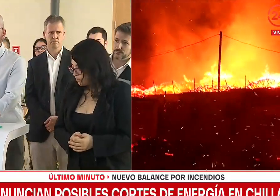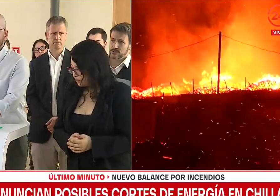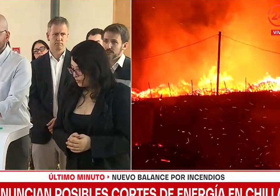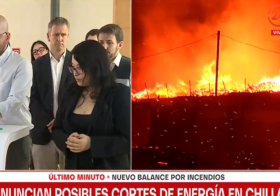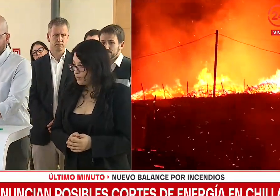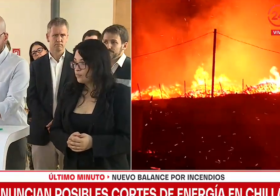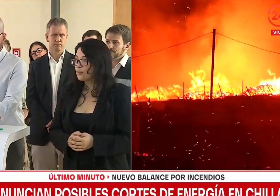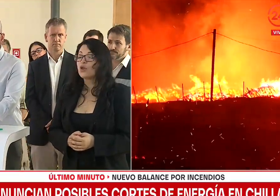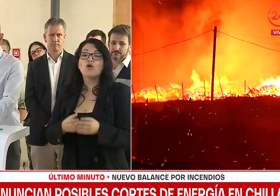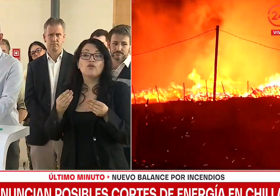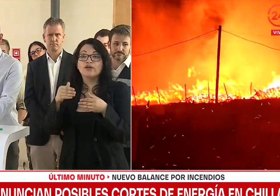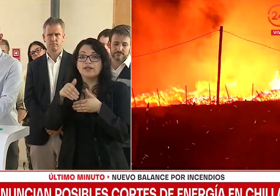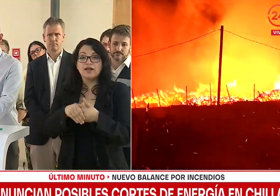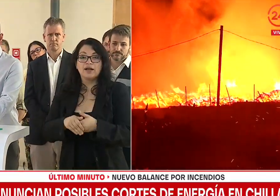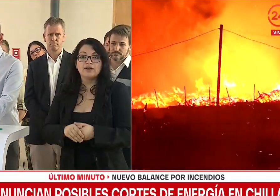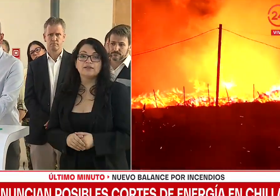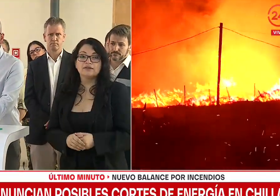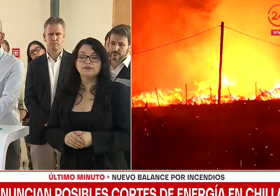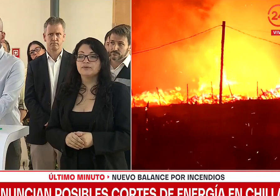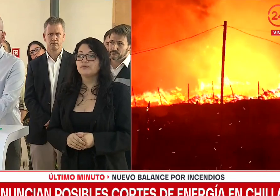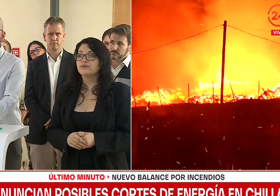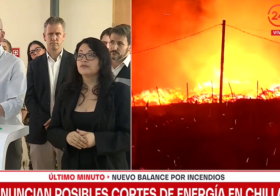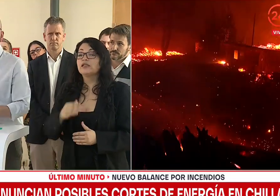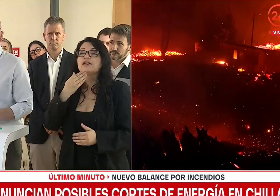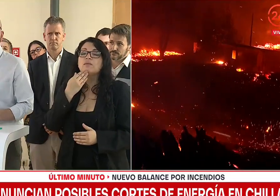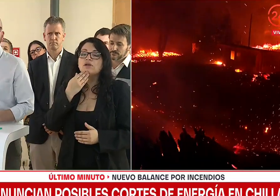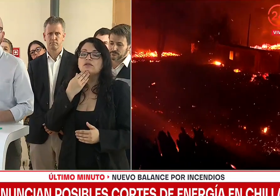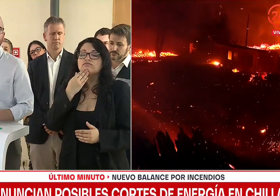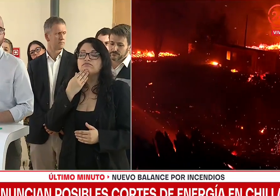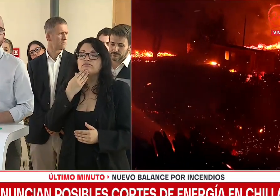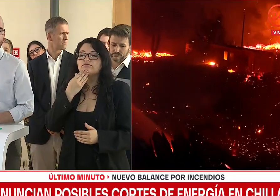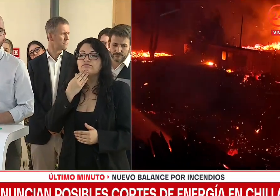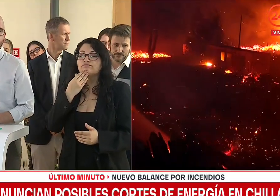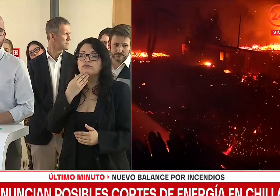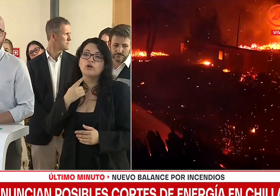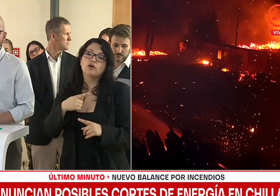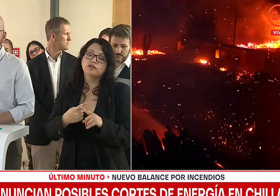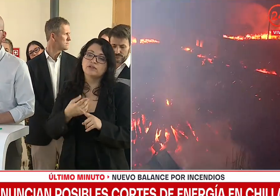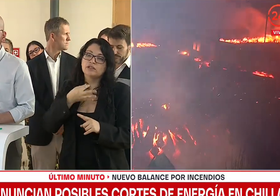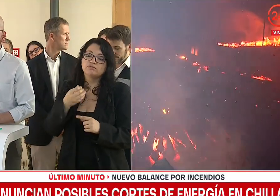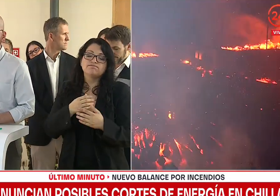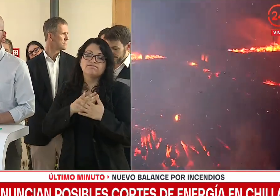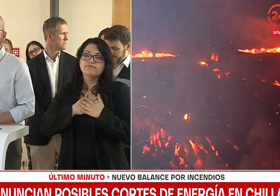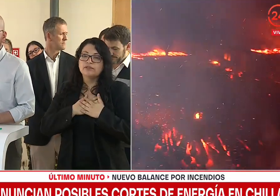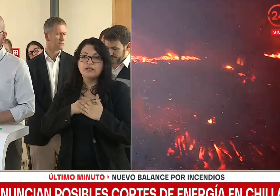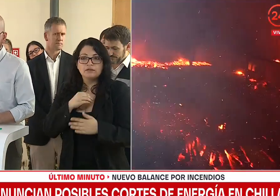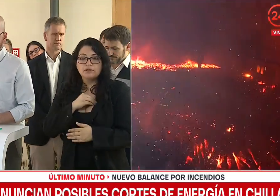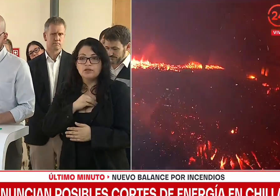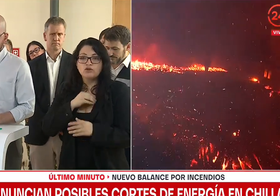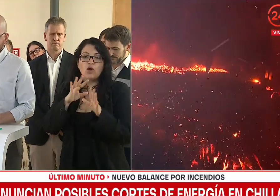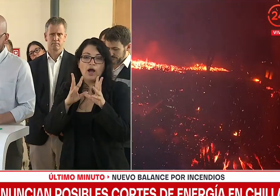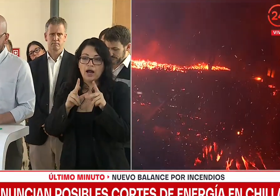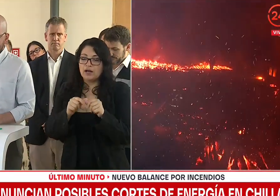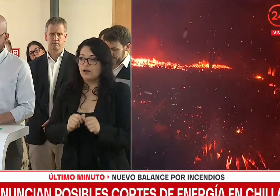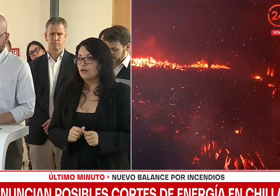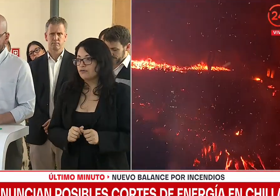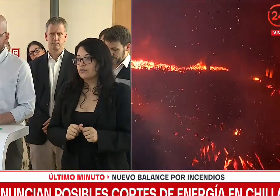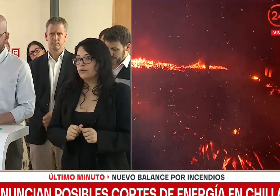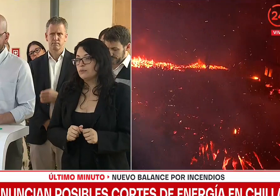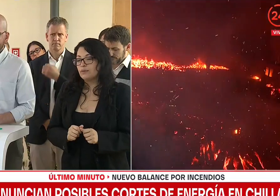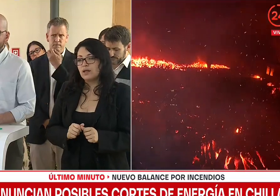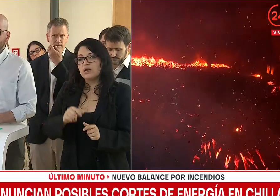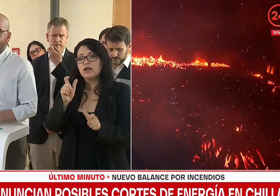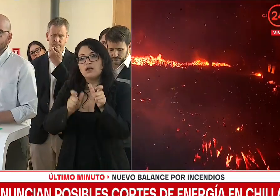Muy buenas tardes. Sumarme a las condolencias expresadas a las familias de